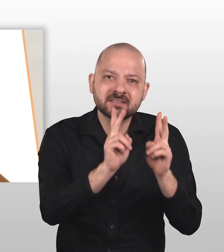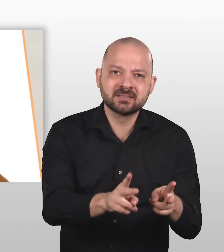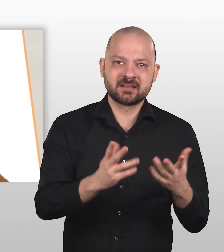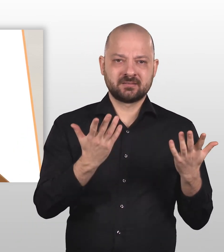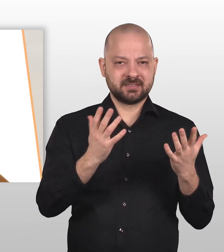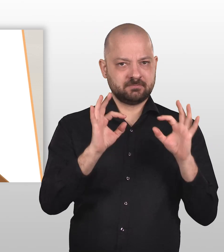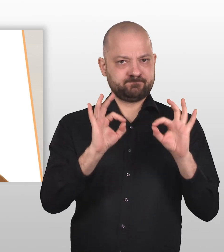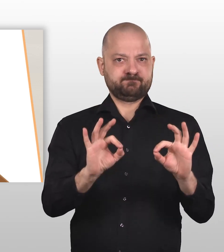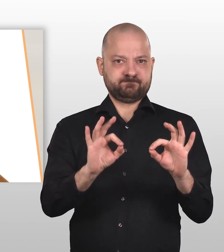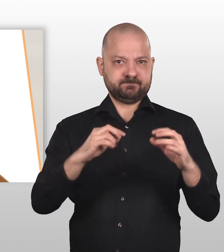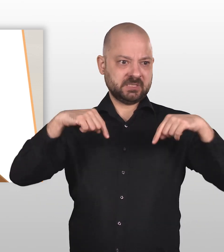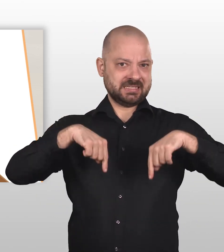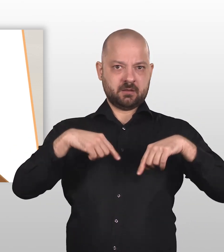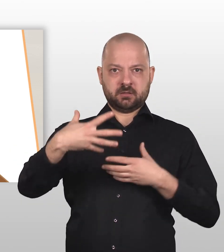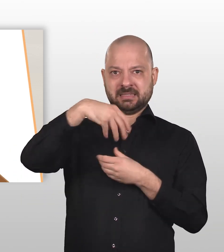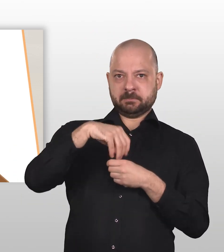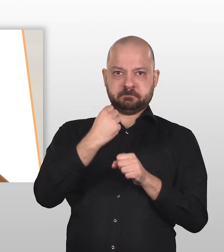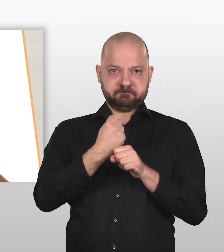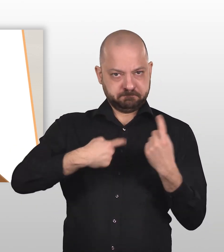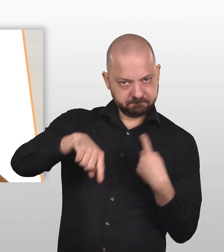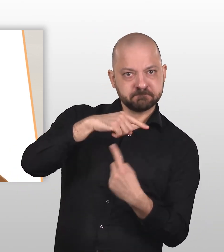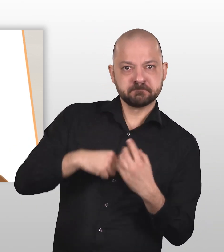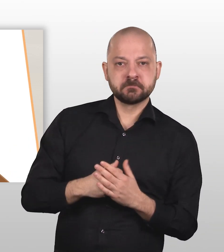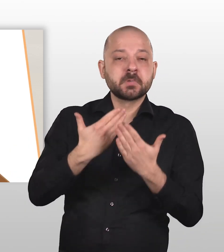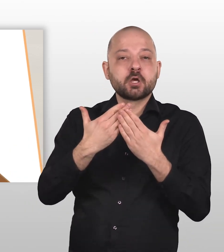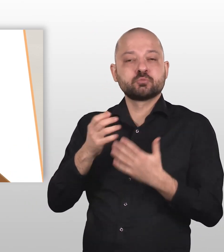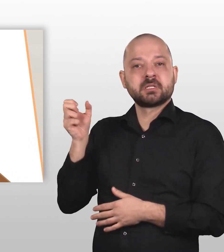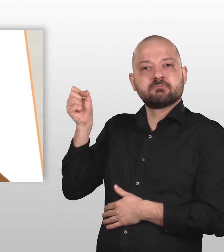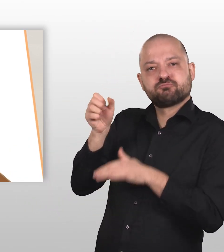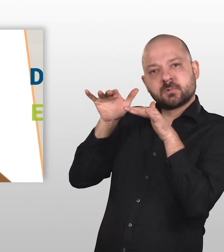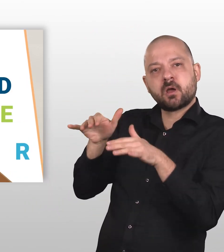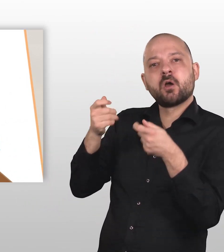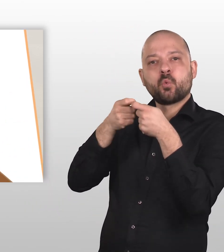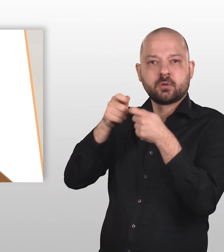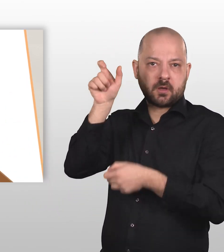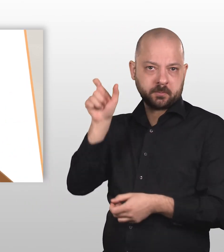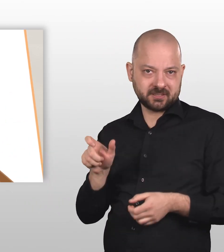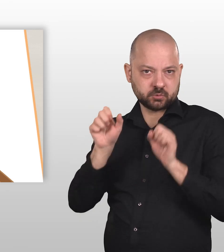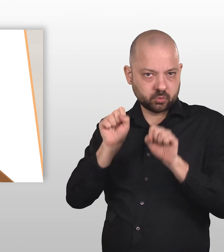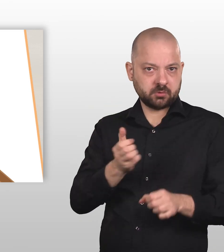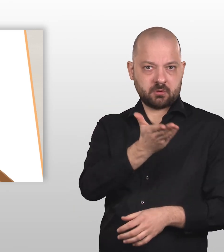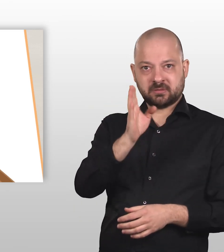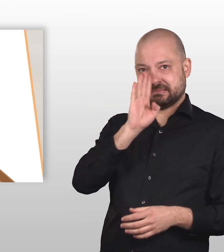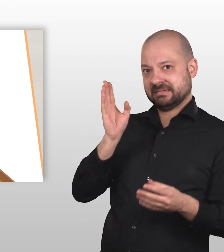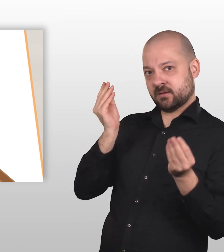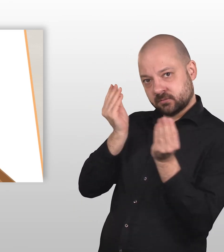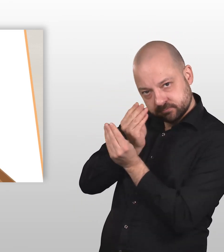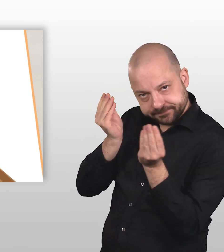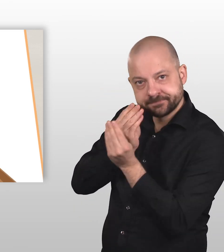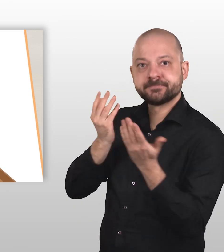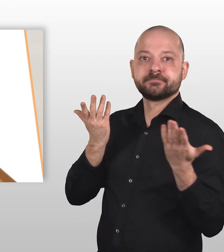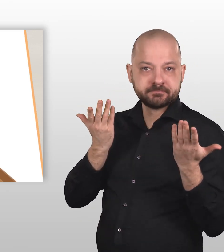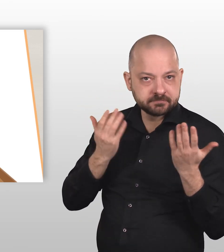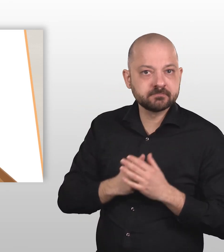Jugendlichen in der Arbeit des Instituts geschützt werden. Zum Beispiel durch eine Kontaktperson, an die sich Kinder und Jugendliche direkt